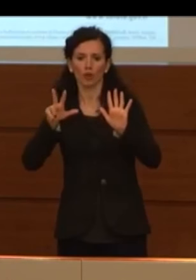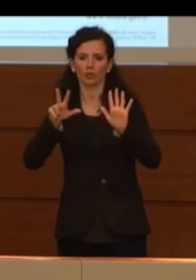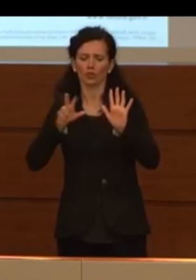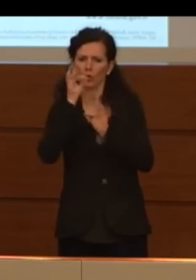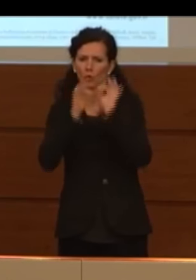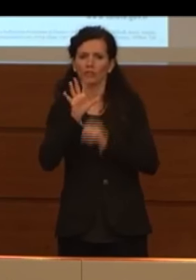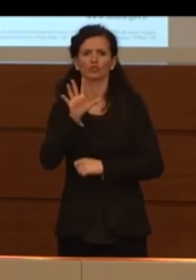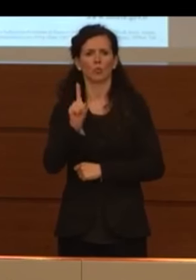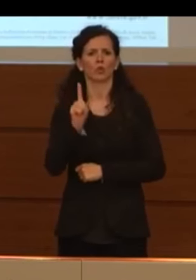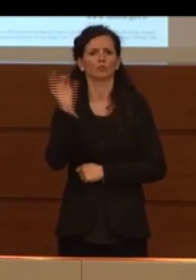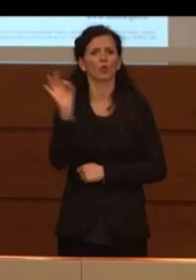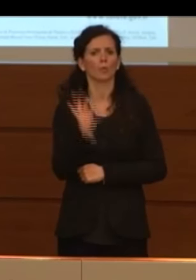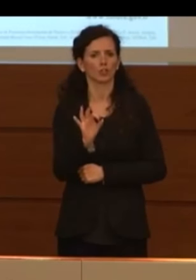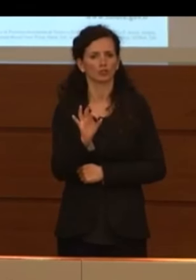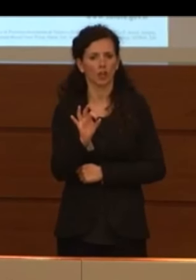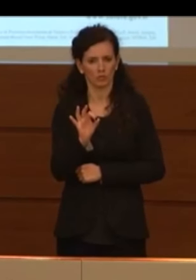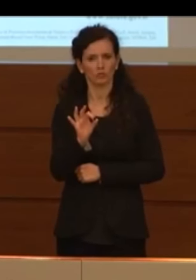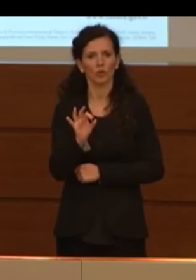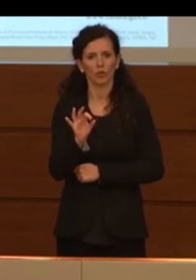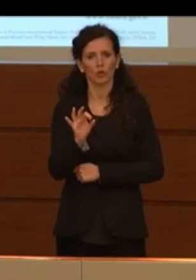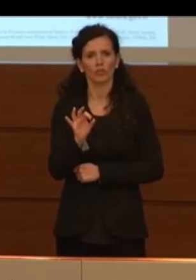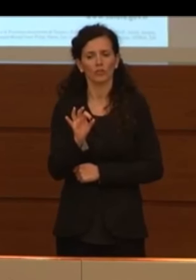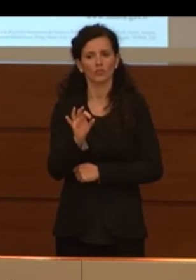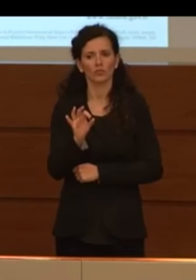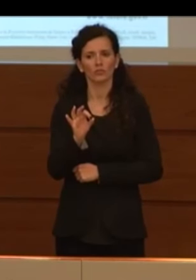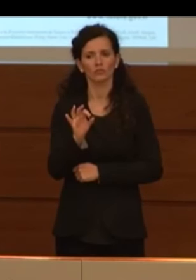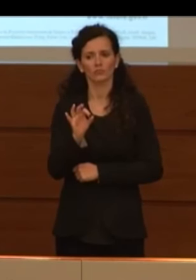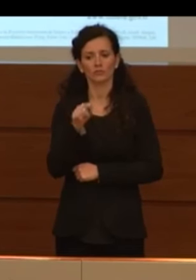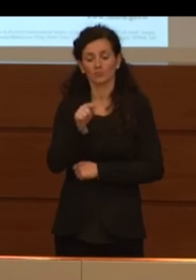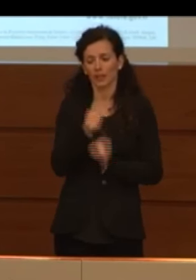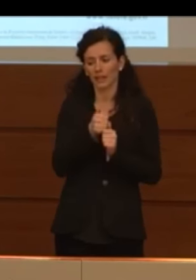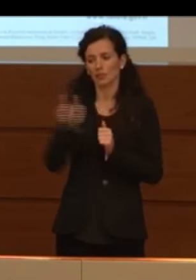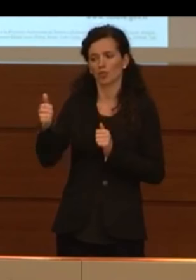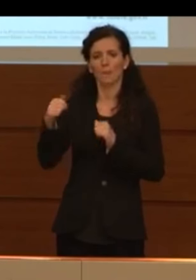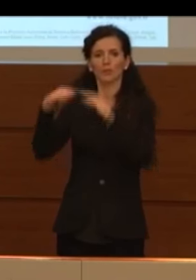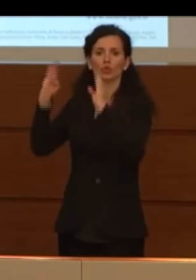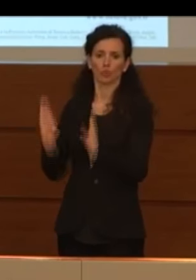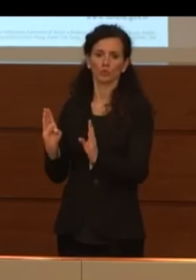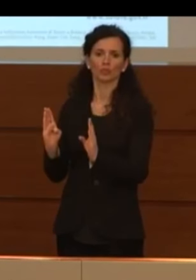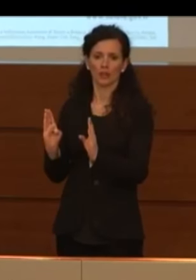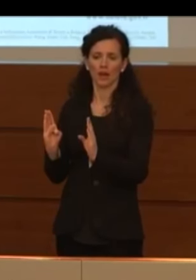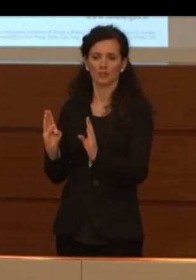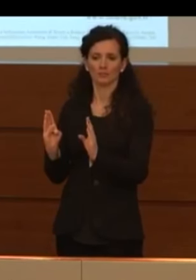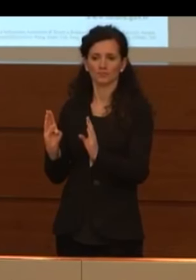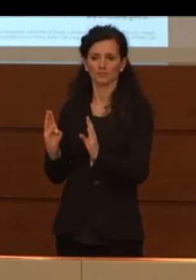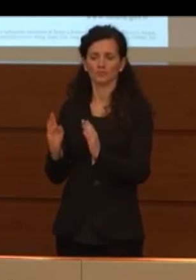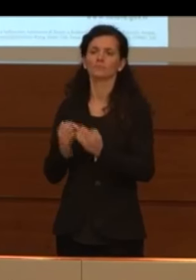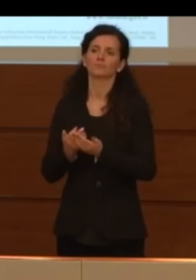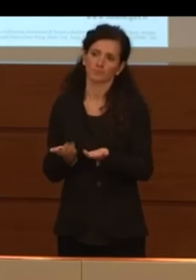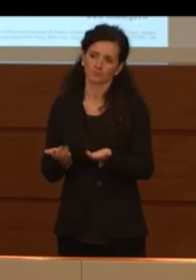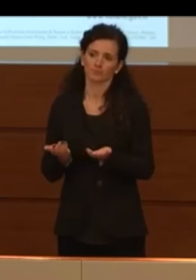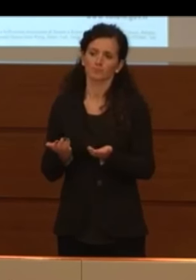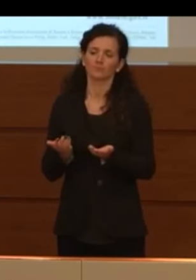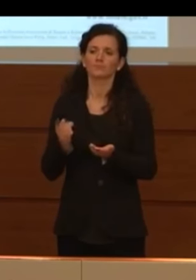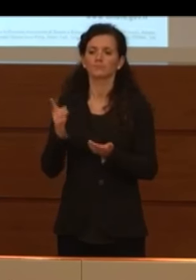% del totale sono in isolamento domiciliare, quindi non